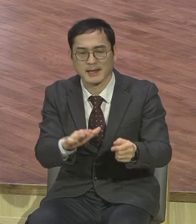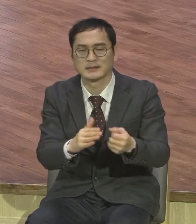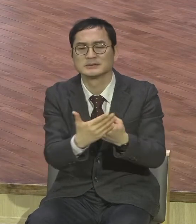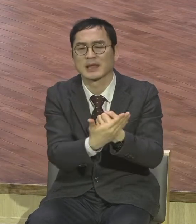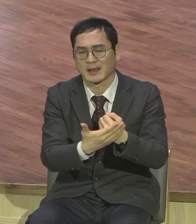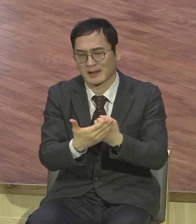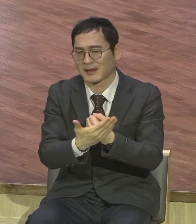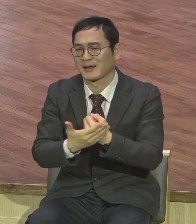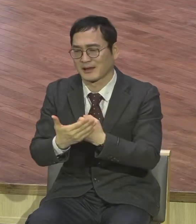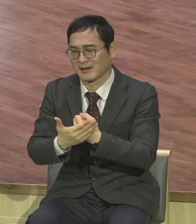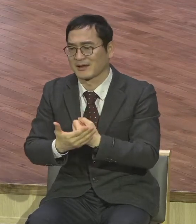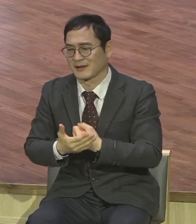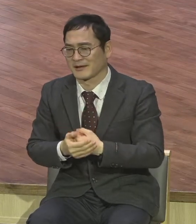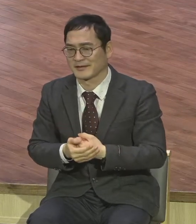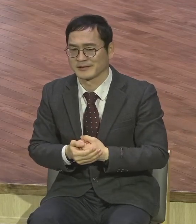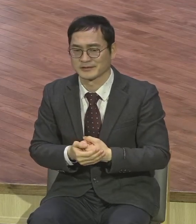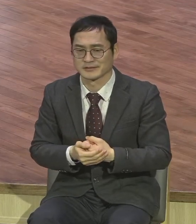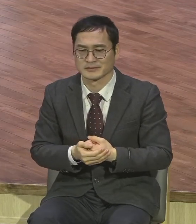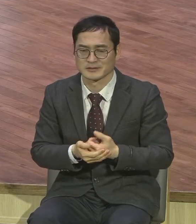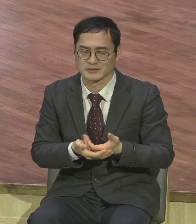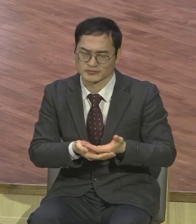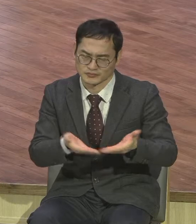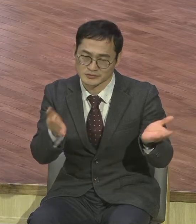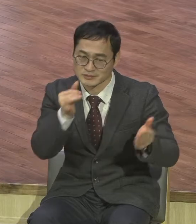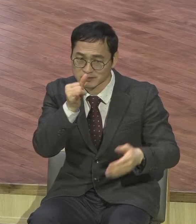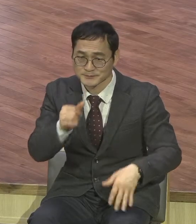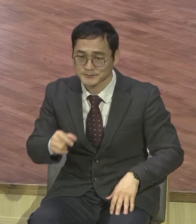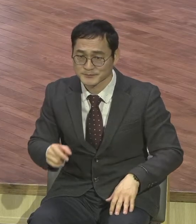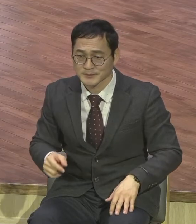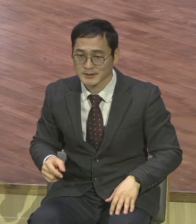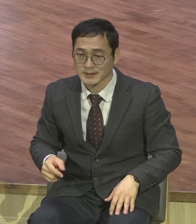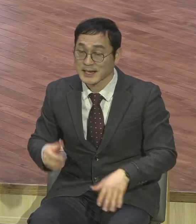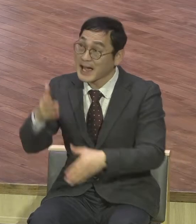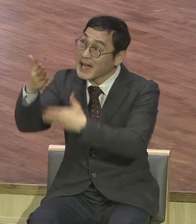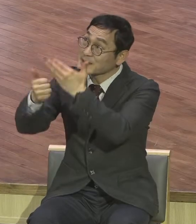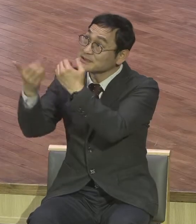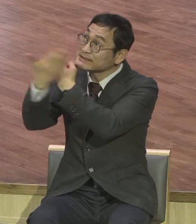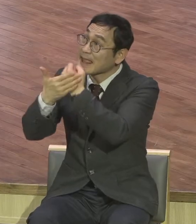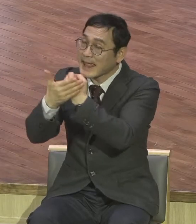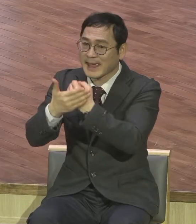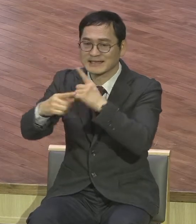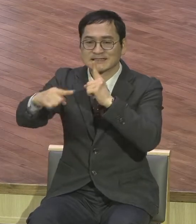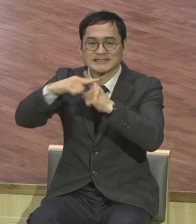성령은 은혜 받을 거리를 주는데 사단은 실망할 거리 시험들 거리만 자꾸 줘요